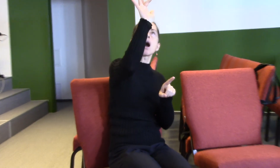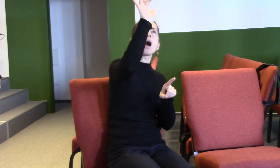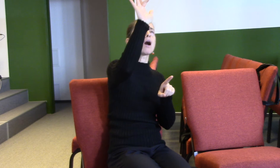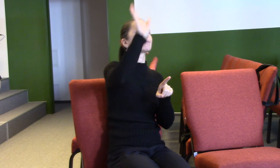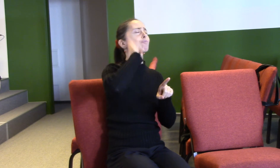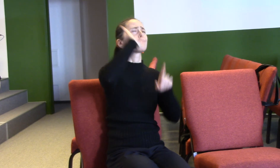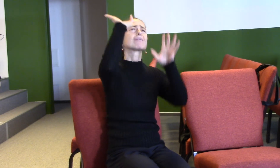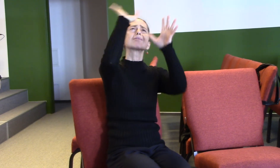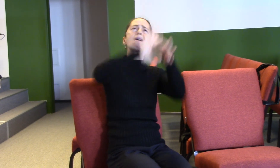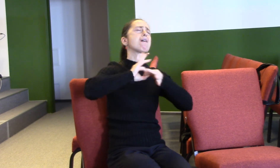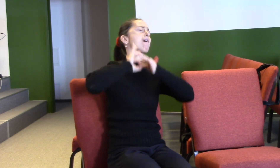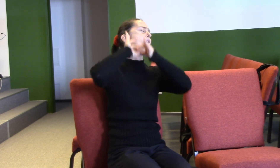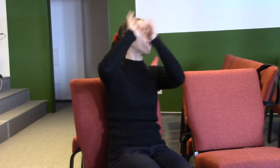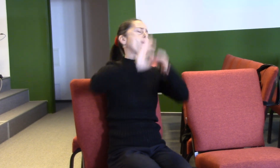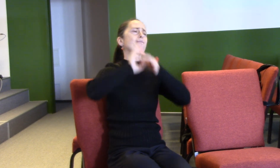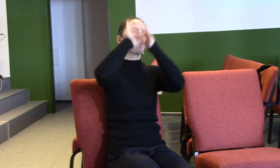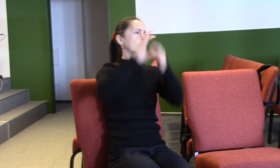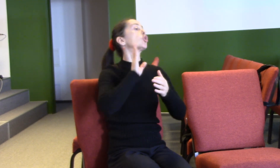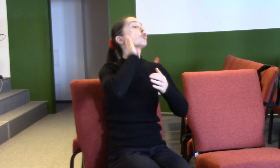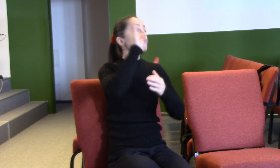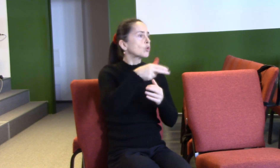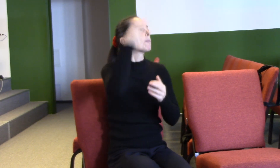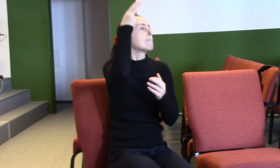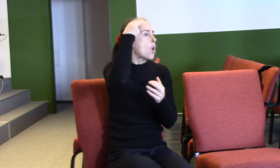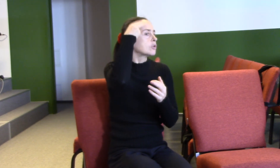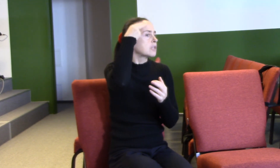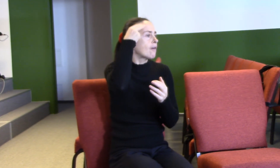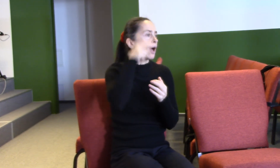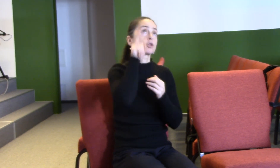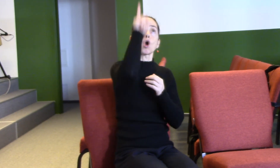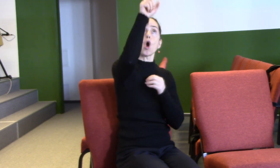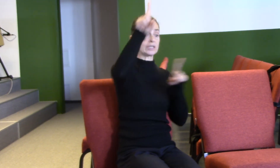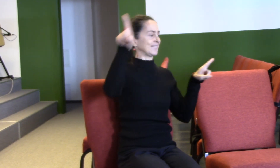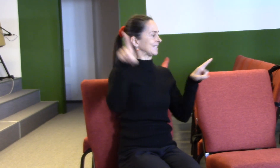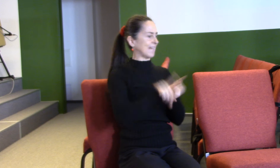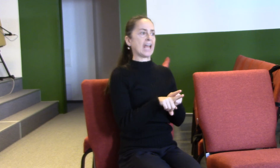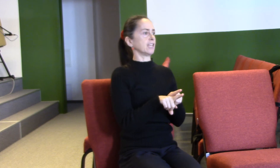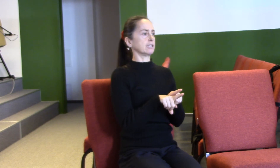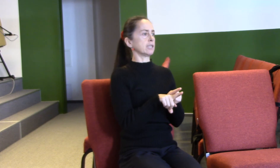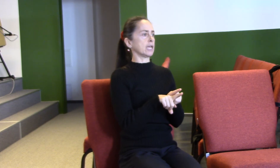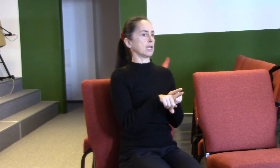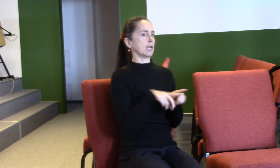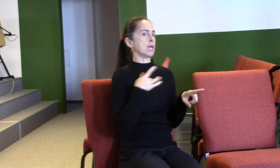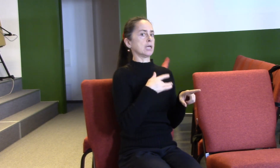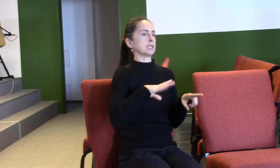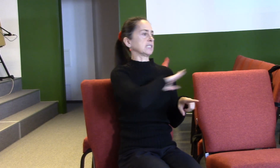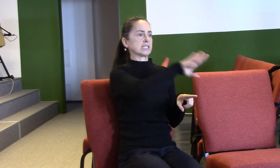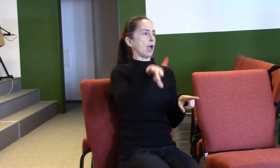jsme říkali. Bůh není osoba stejného druhu jako my. Jeho moudrost, jeho cíle, jeho měřítka, jeho